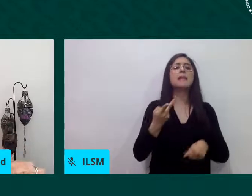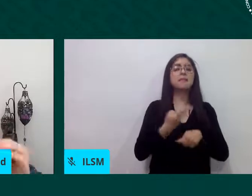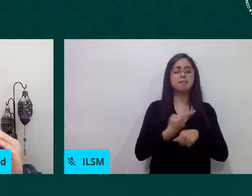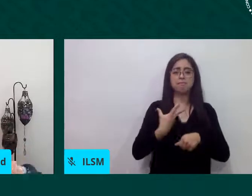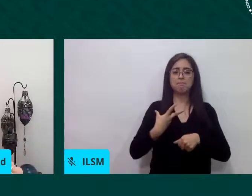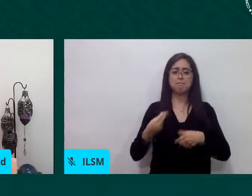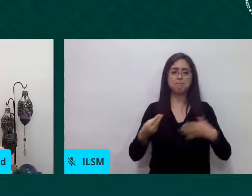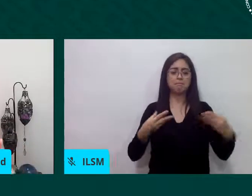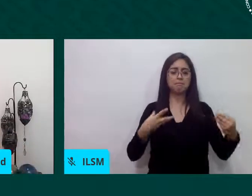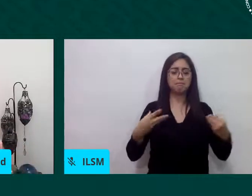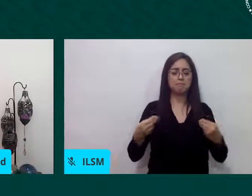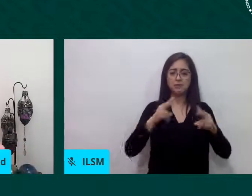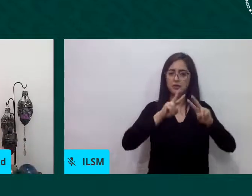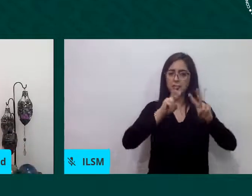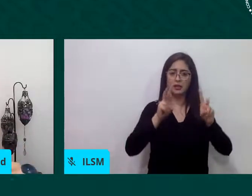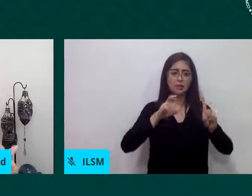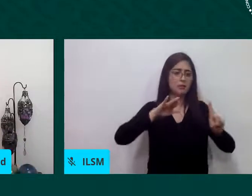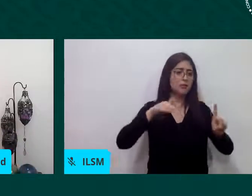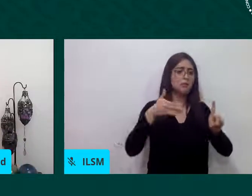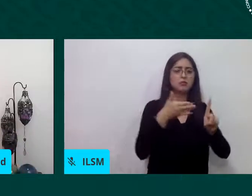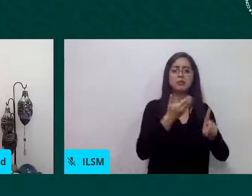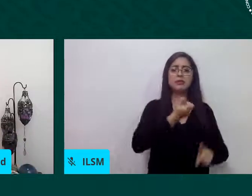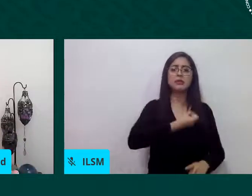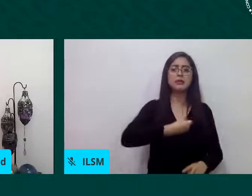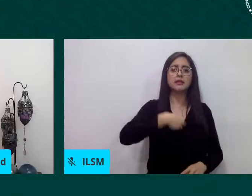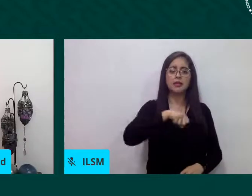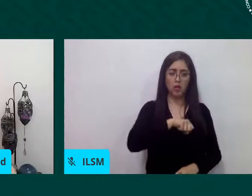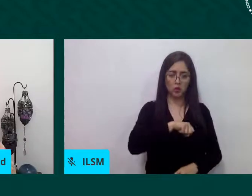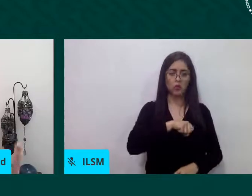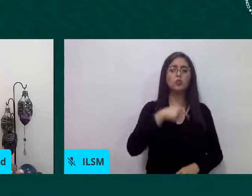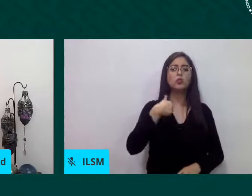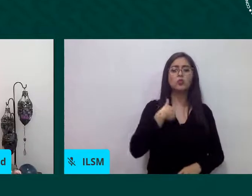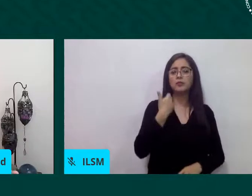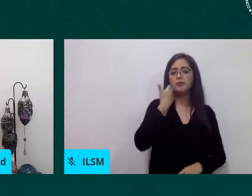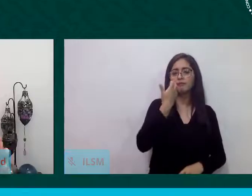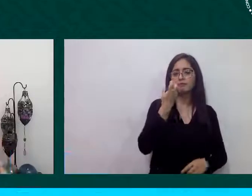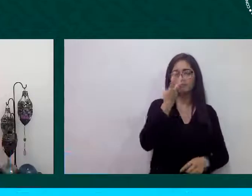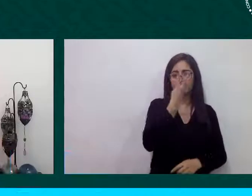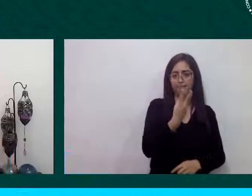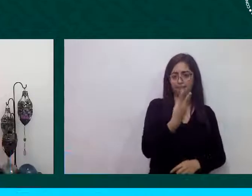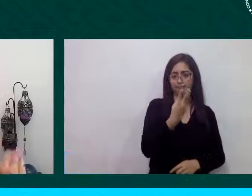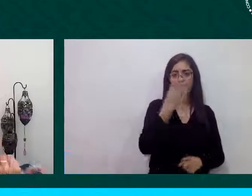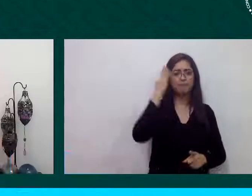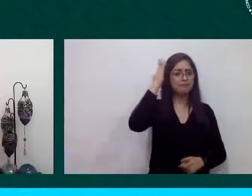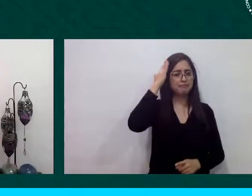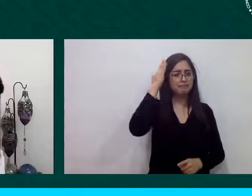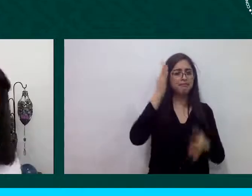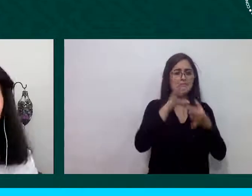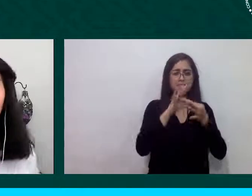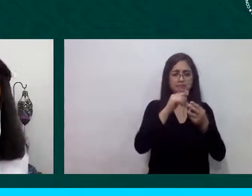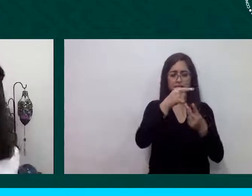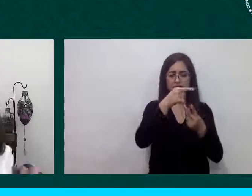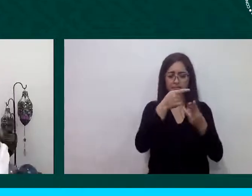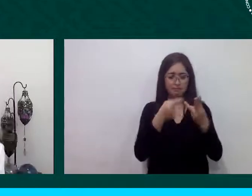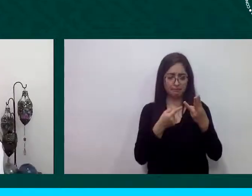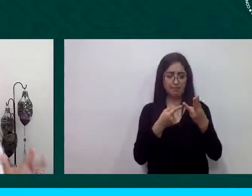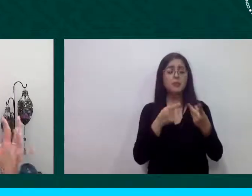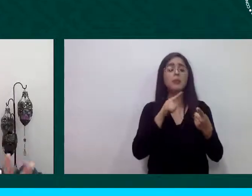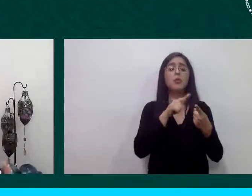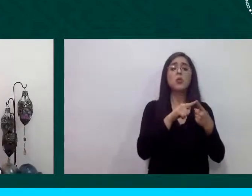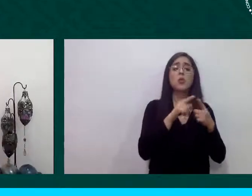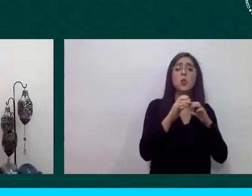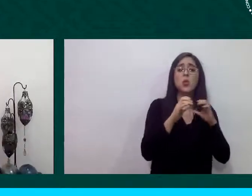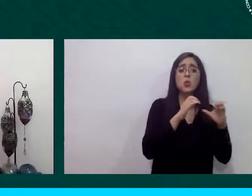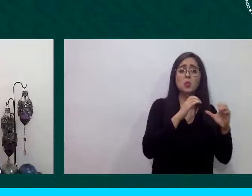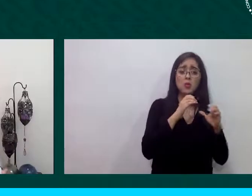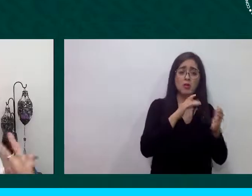reconocería tres elementos principales el primero que tiene que ver con comunicación y asistencia el segundo que tiene que ver con cobertura